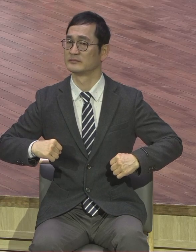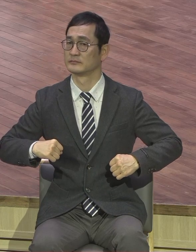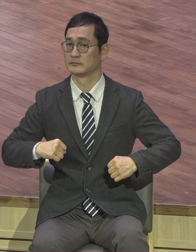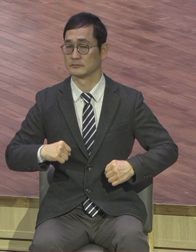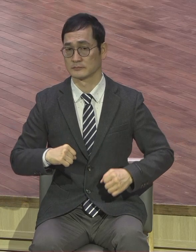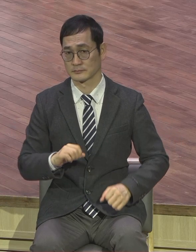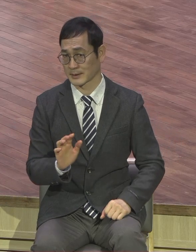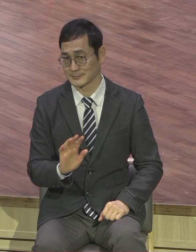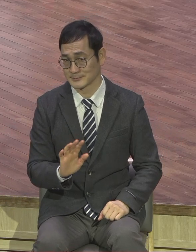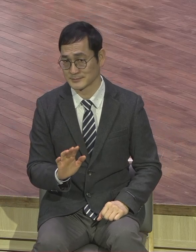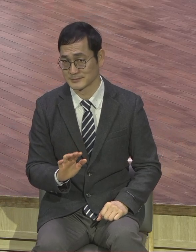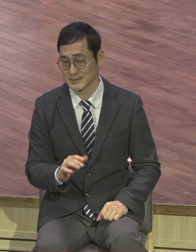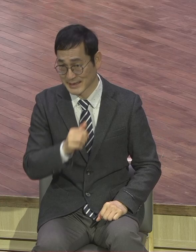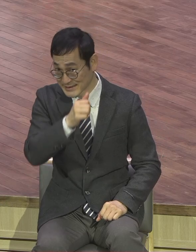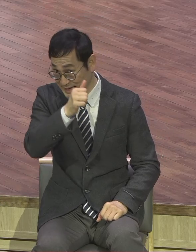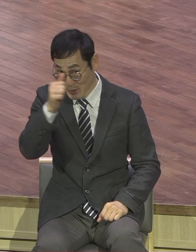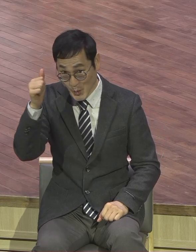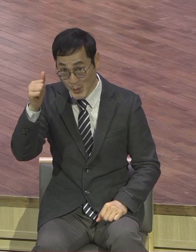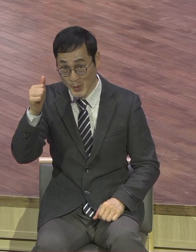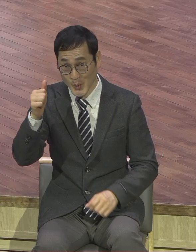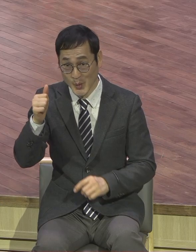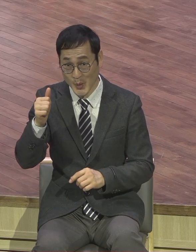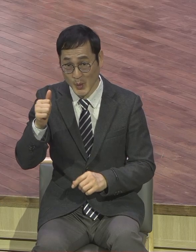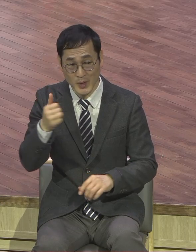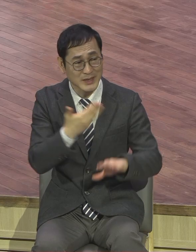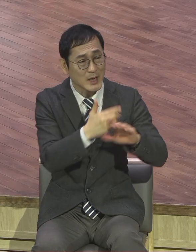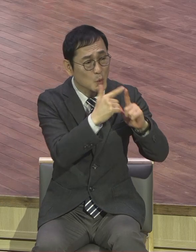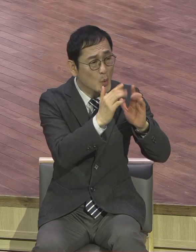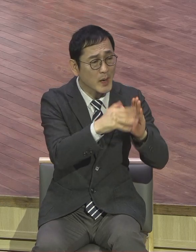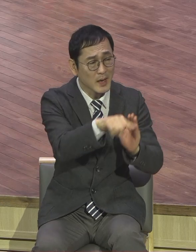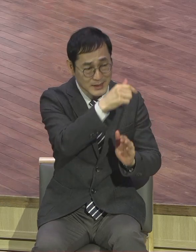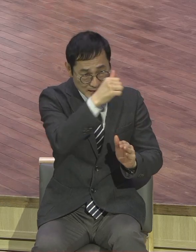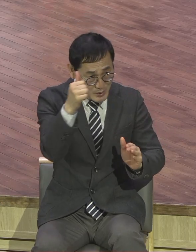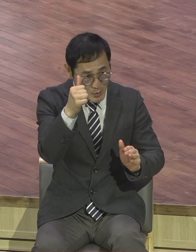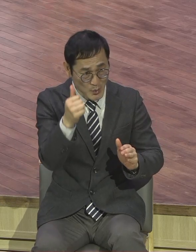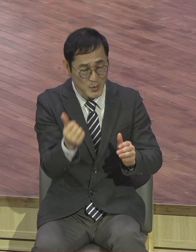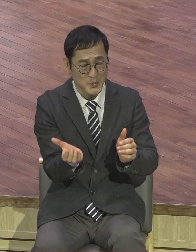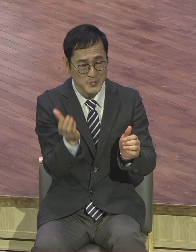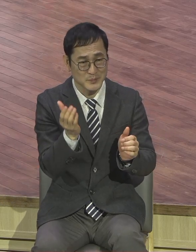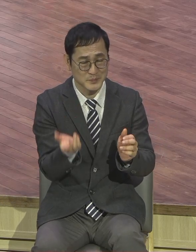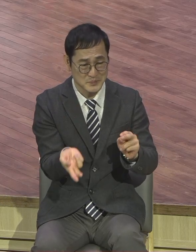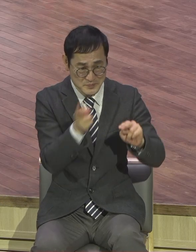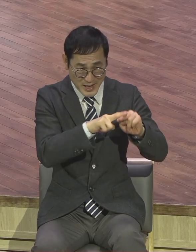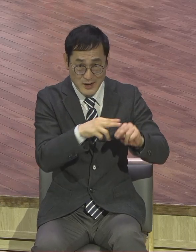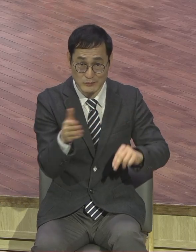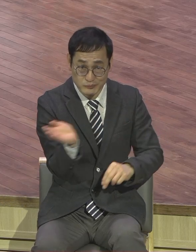먹어주지도 않지만 일반 교회는 장로 되는 순간에 그때부터 힘 빡 주고 그때부터